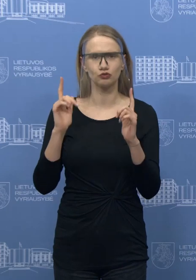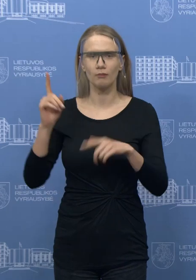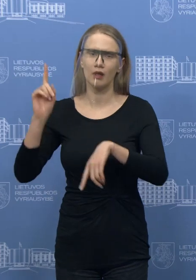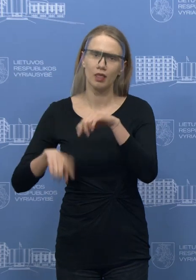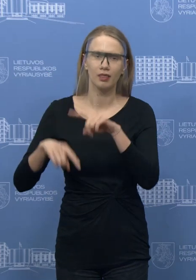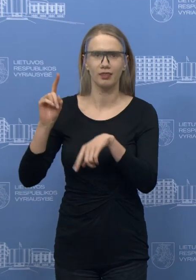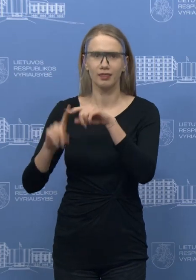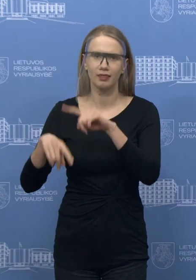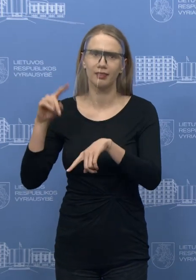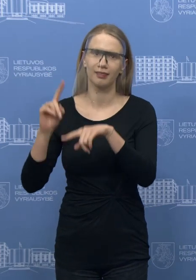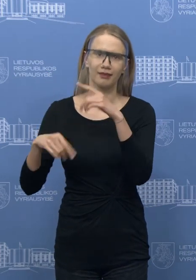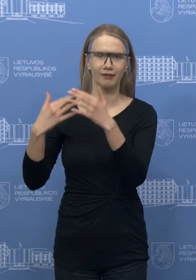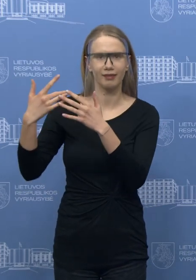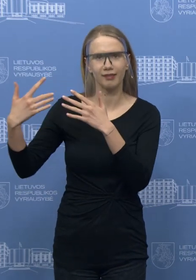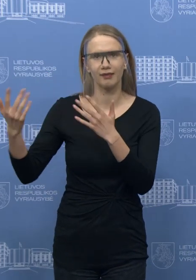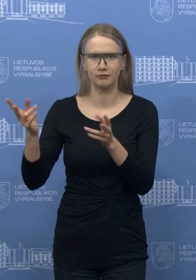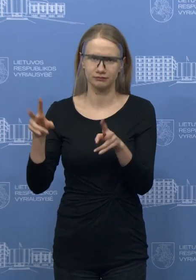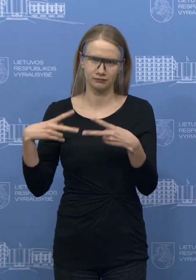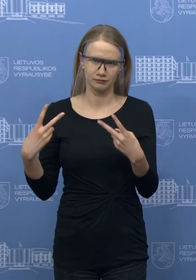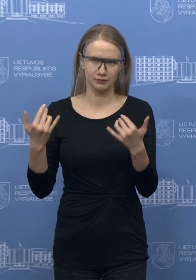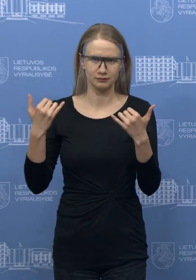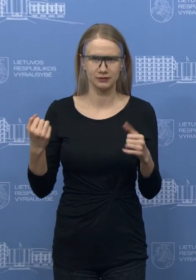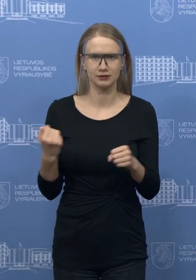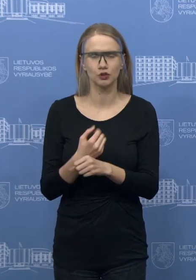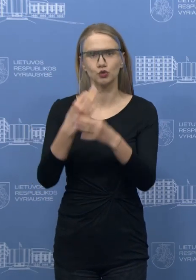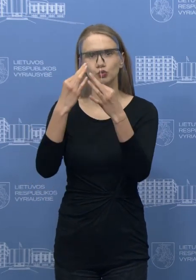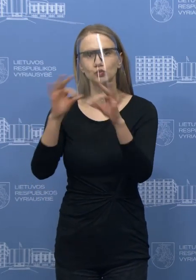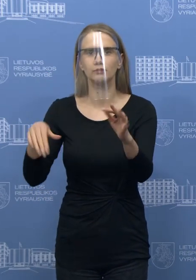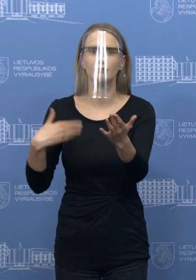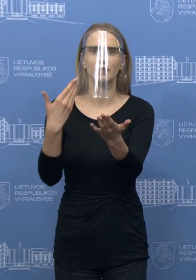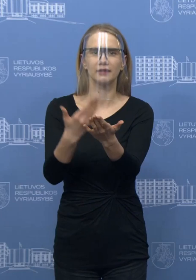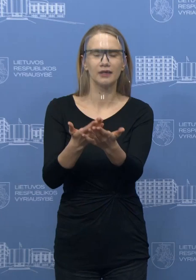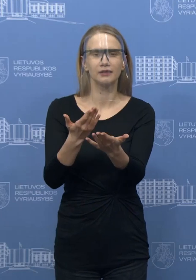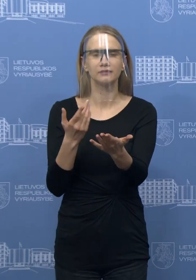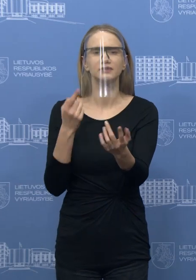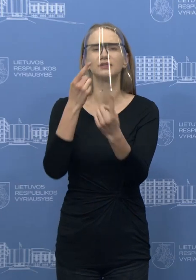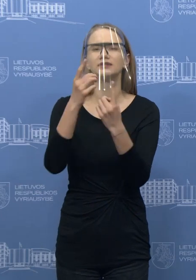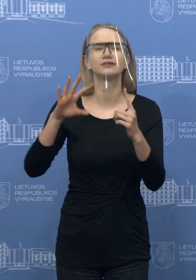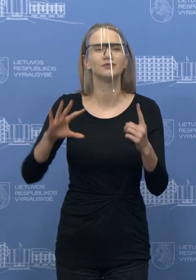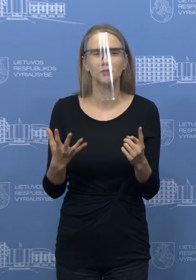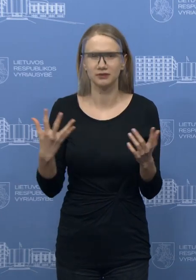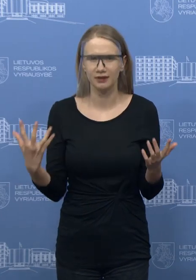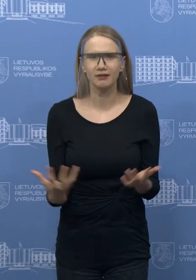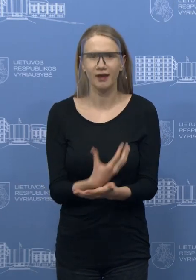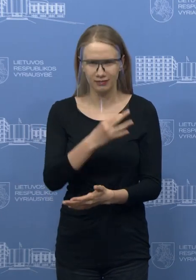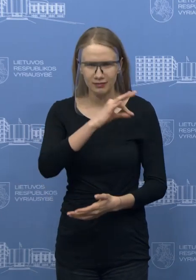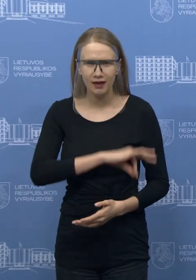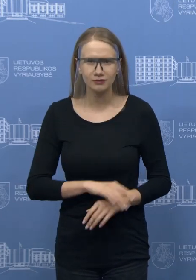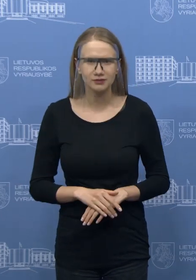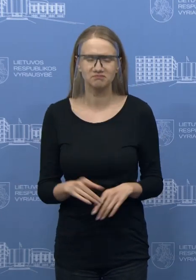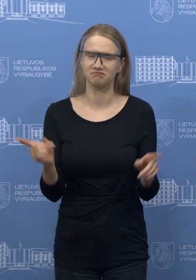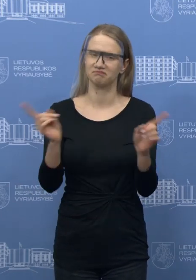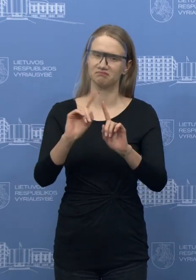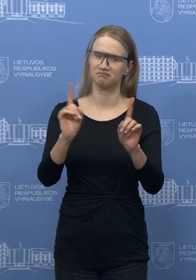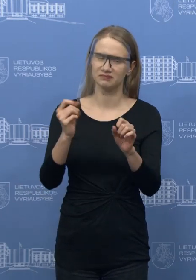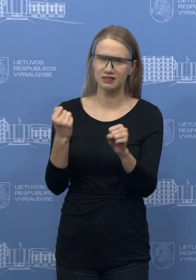geresniems, negu iš tikrųjų esą. Ir teiktina siūlymus, kurie yra nei racionalūs, nei finansiškai ir balogiškai